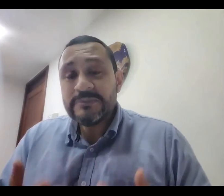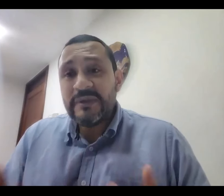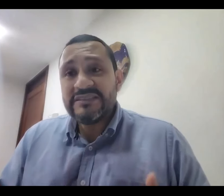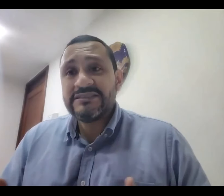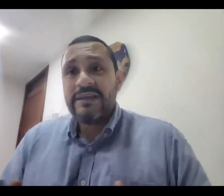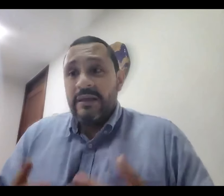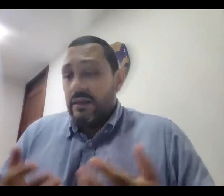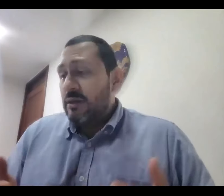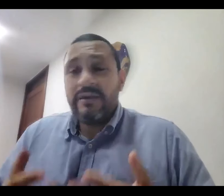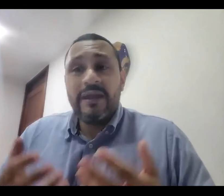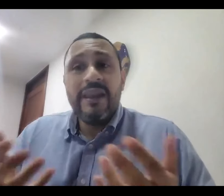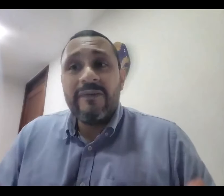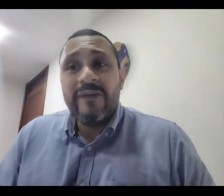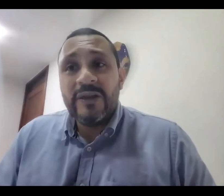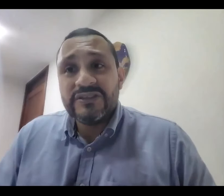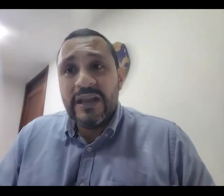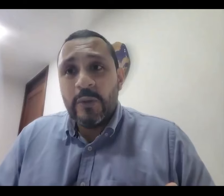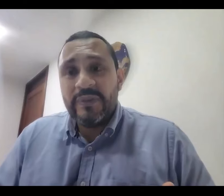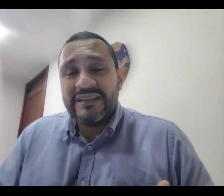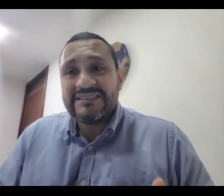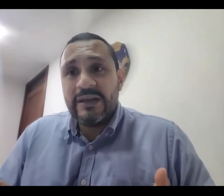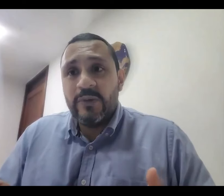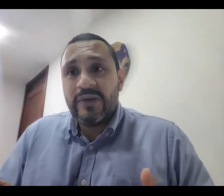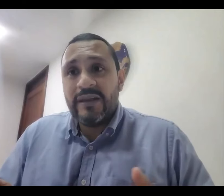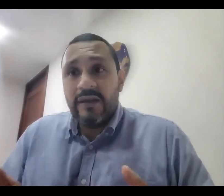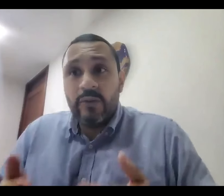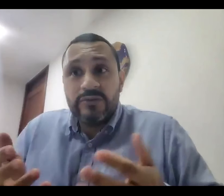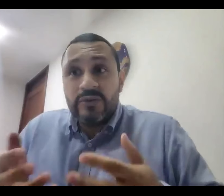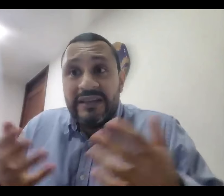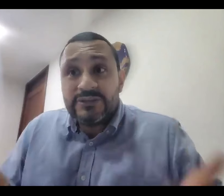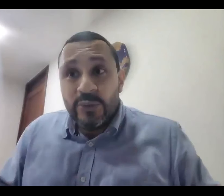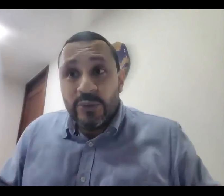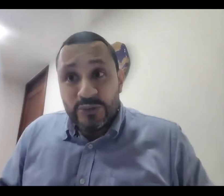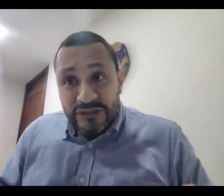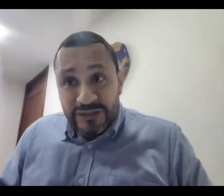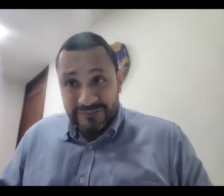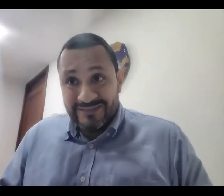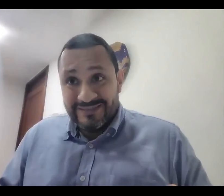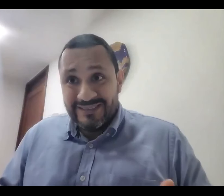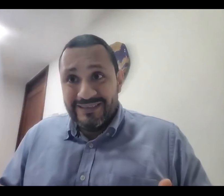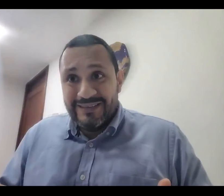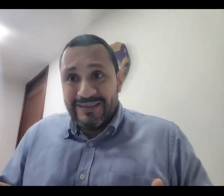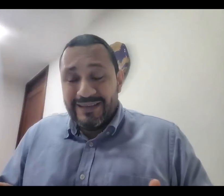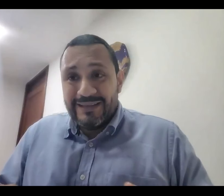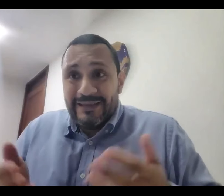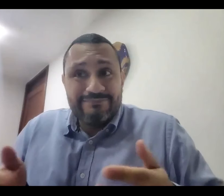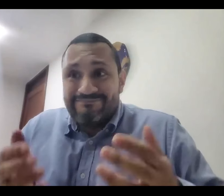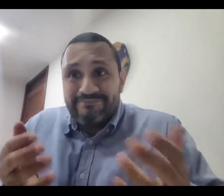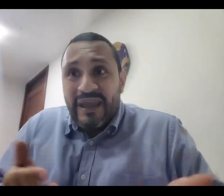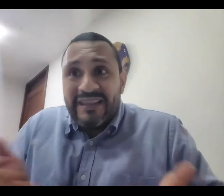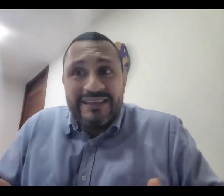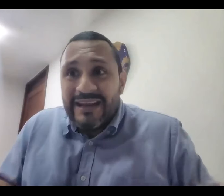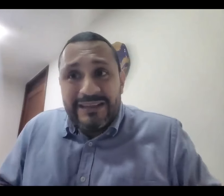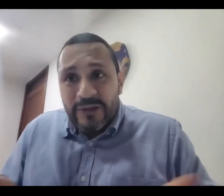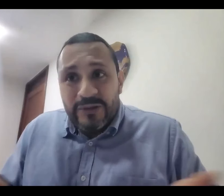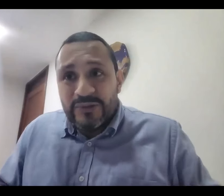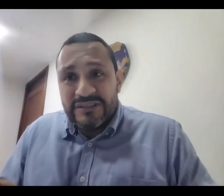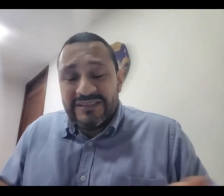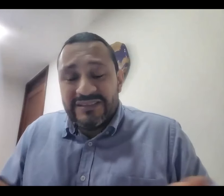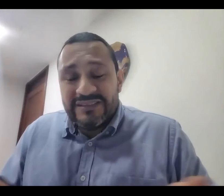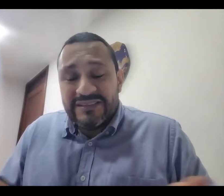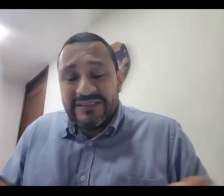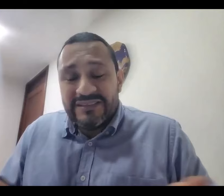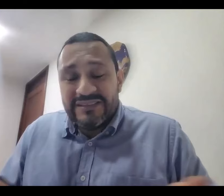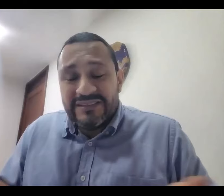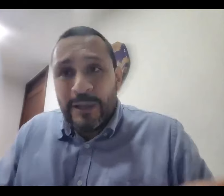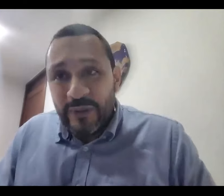muchas veces la evaluación de la competencia se la colocan a un total desconocido que en 20-30 minutos